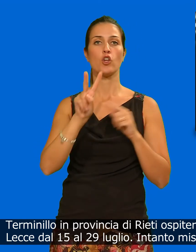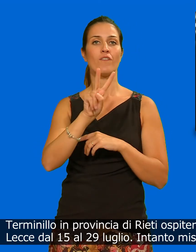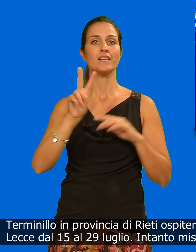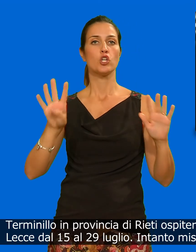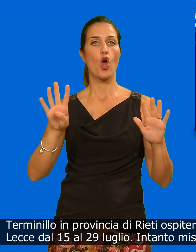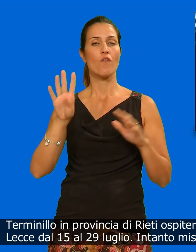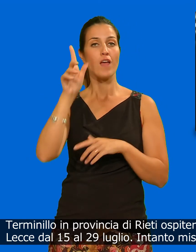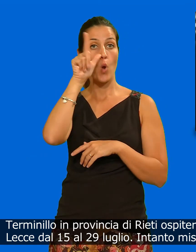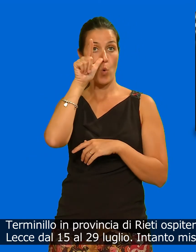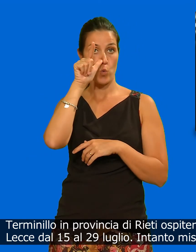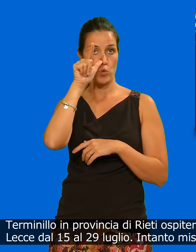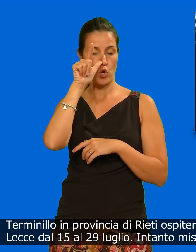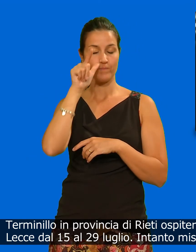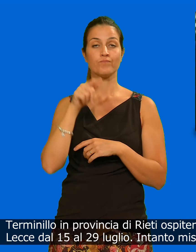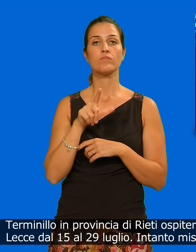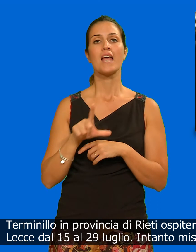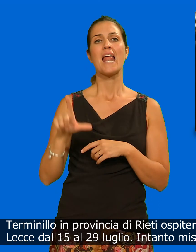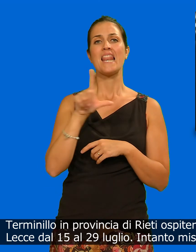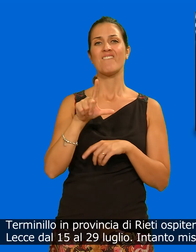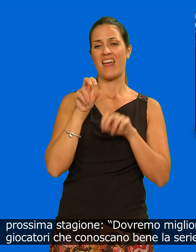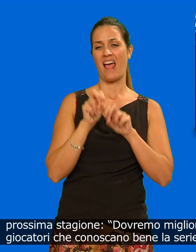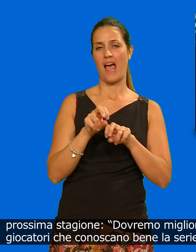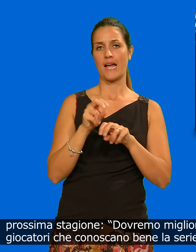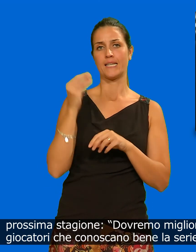intanto mister liverani pensa già alla prossima stagione